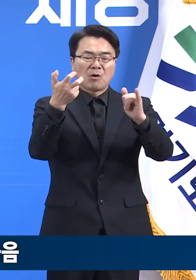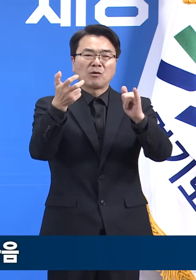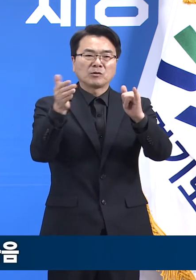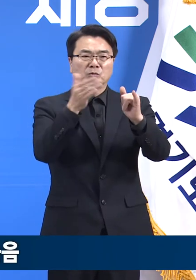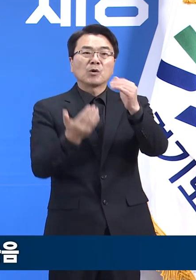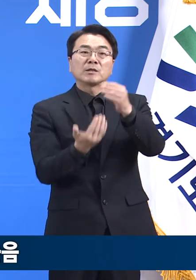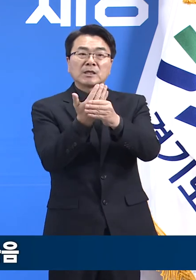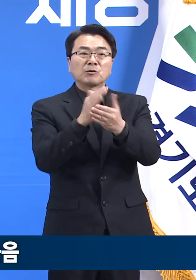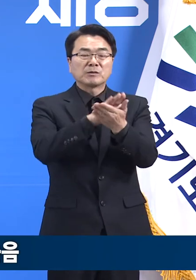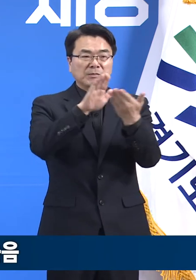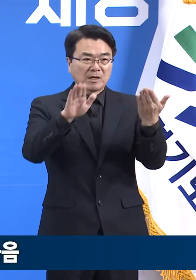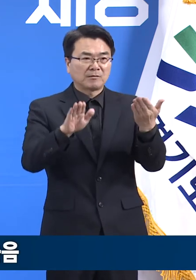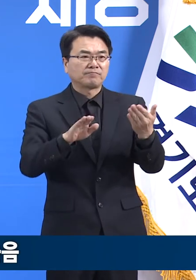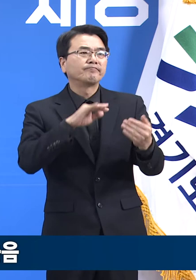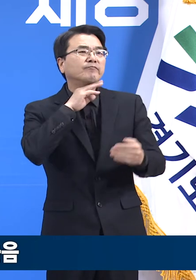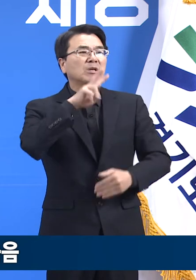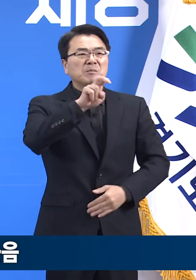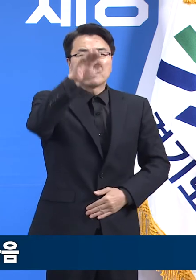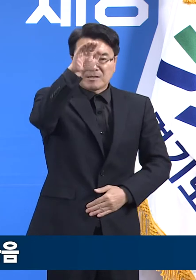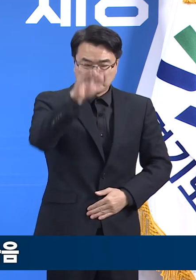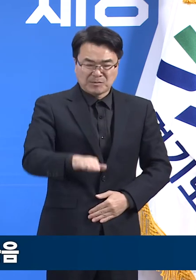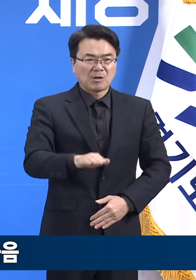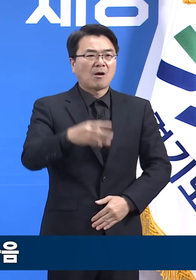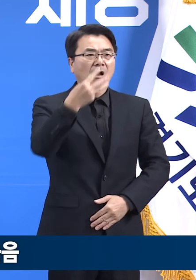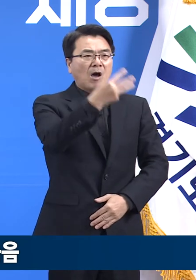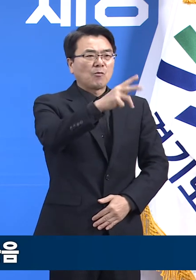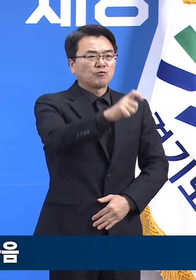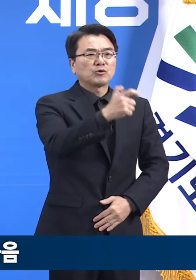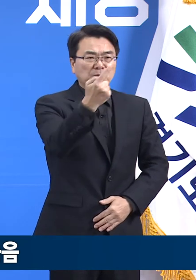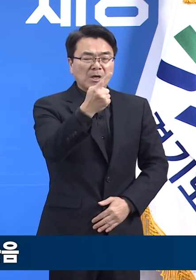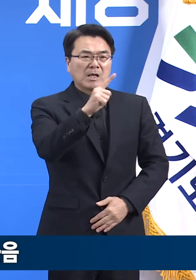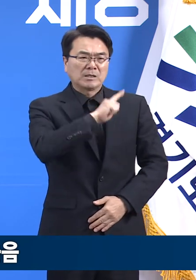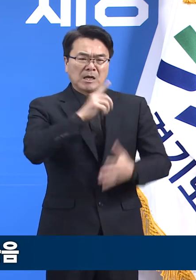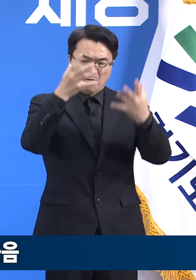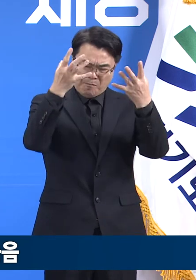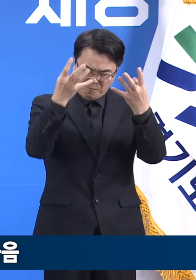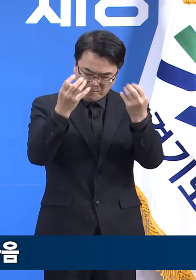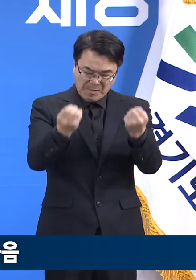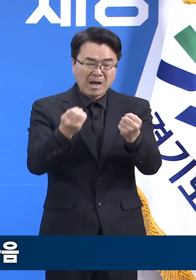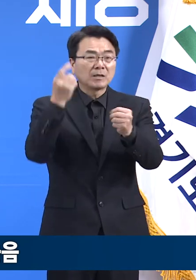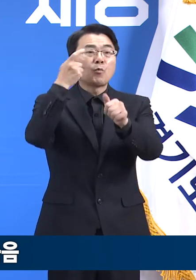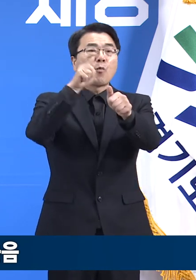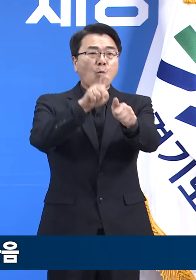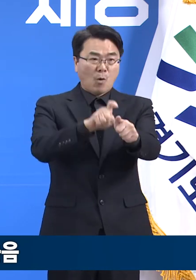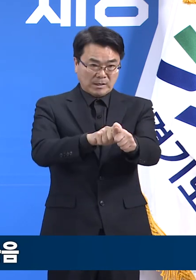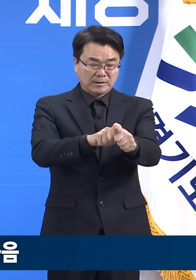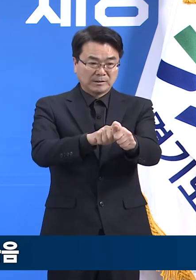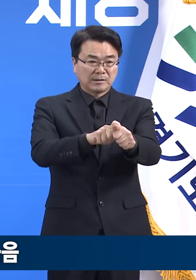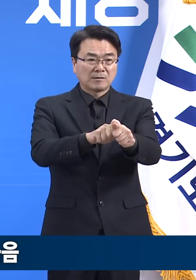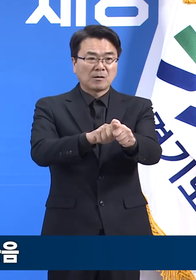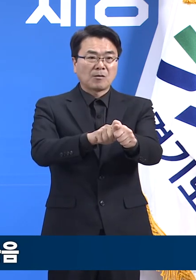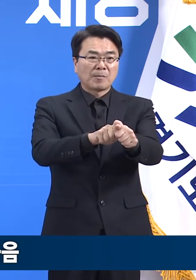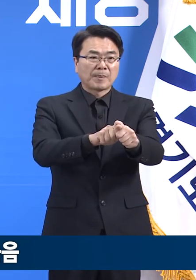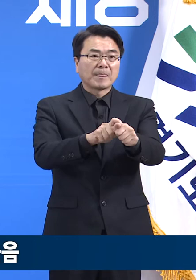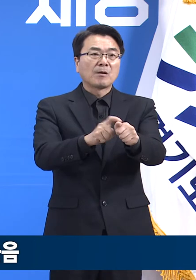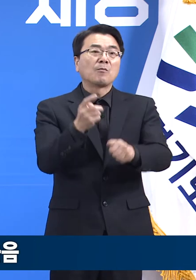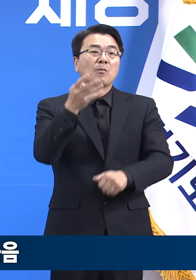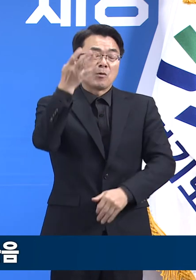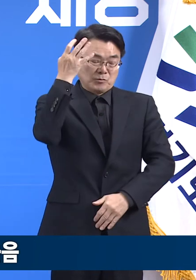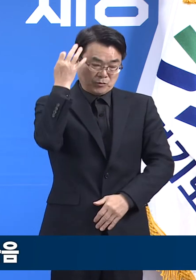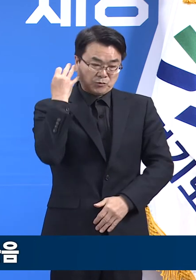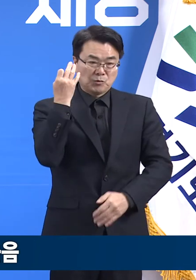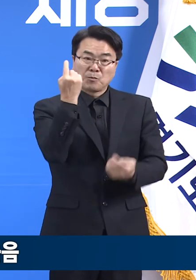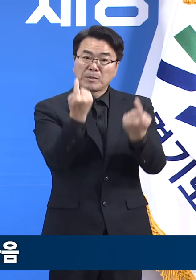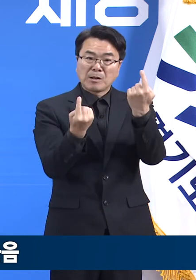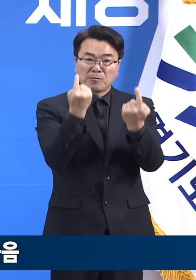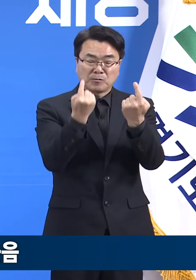20세 이하 확진자가 3061명으로 가장 높게 나타났습니다. 이는 전주의 3100명